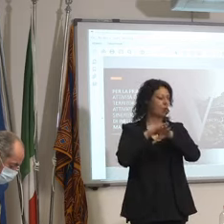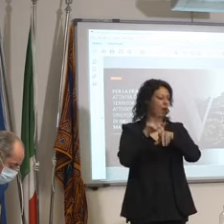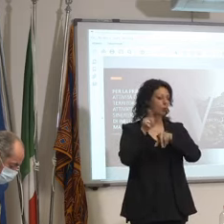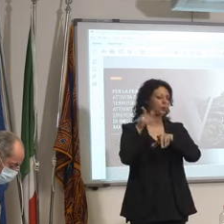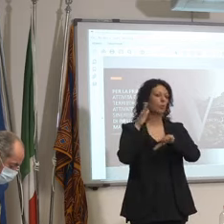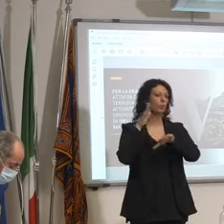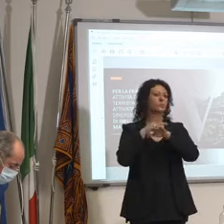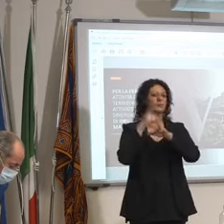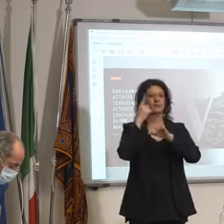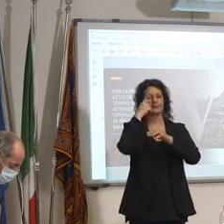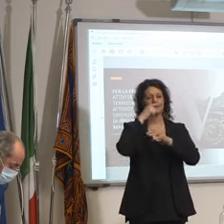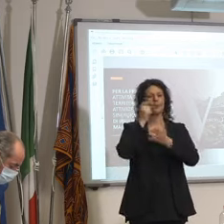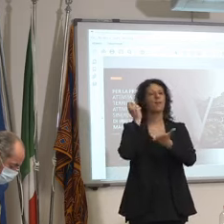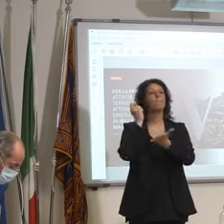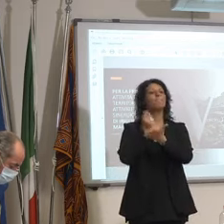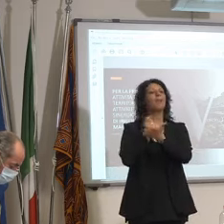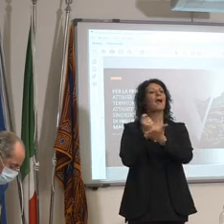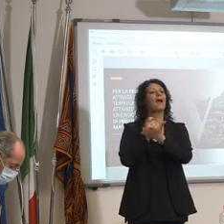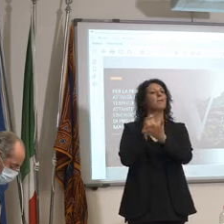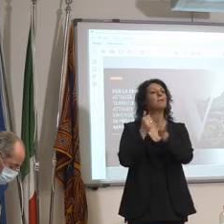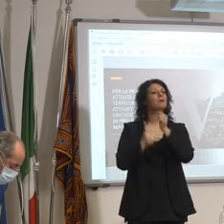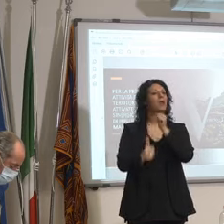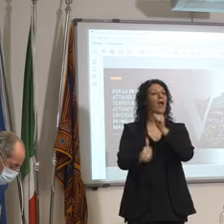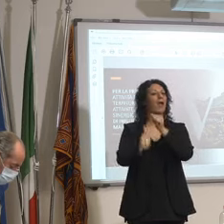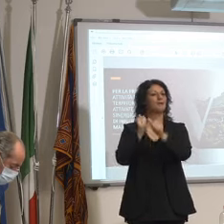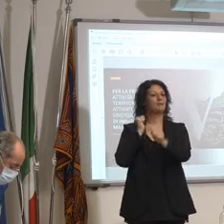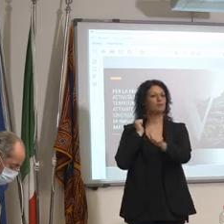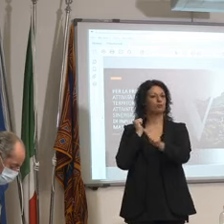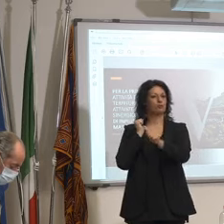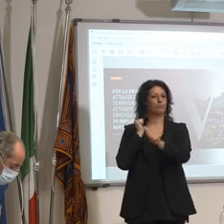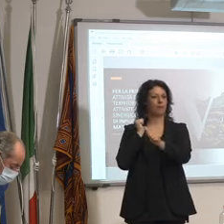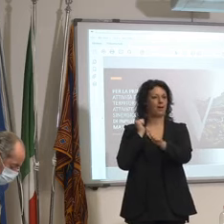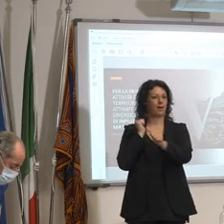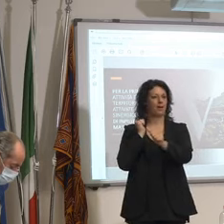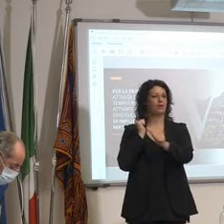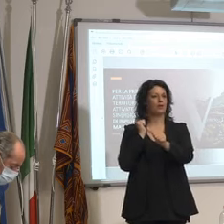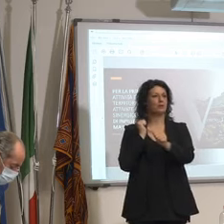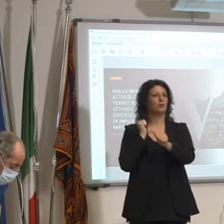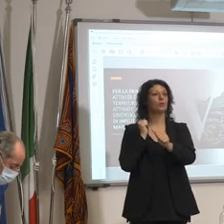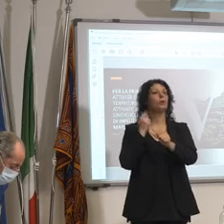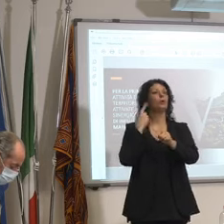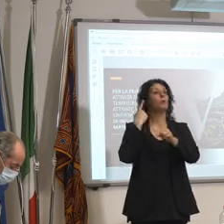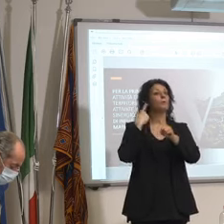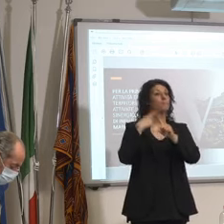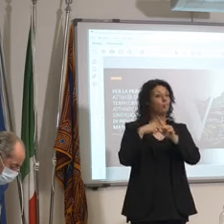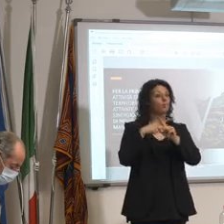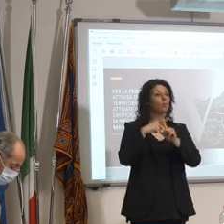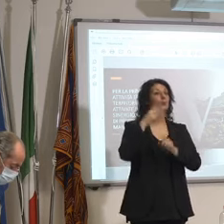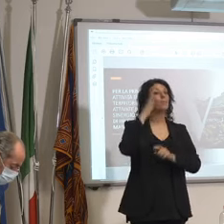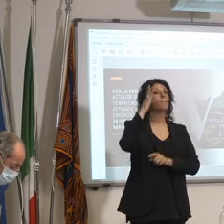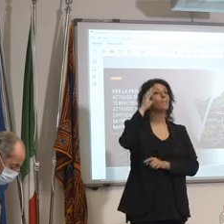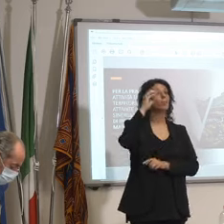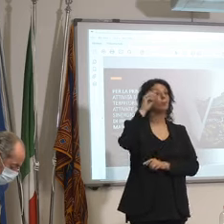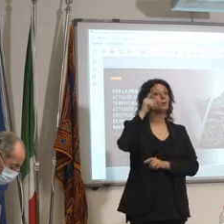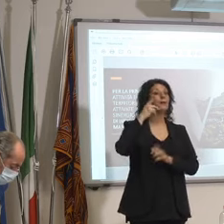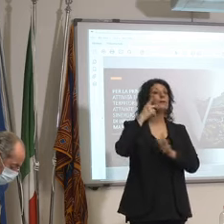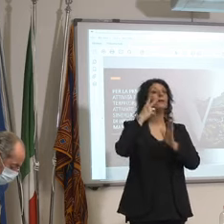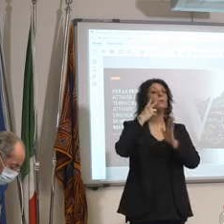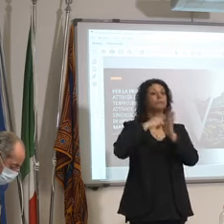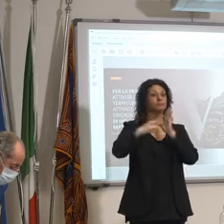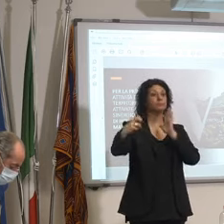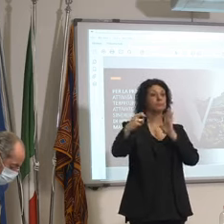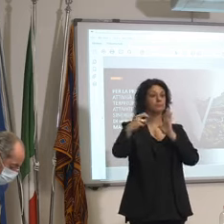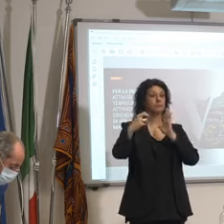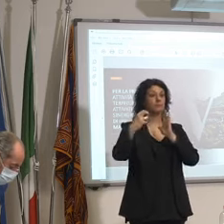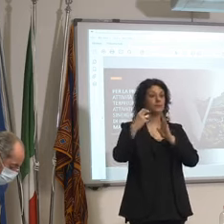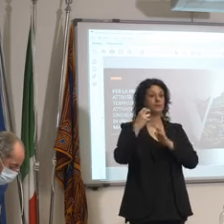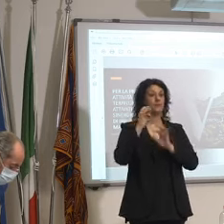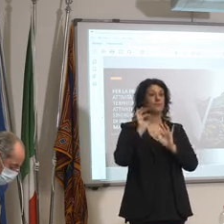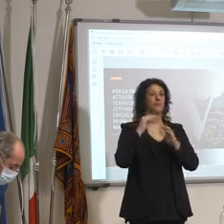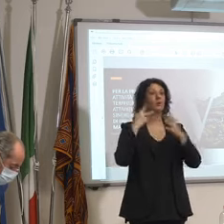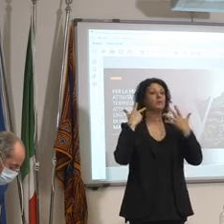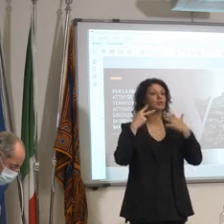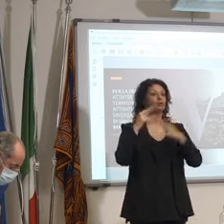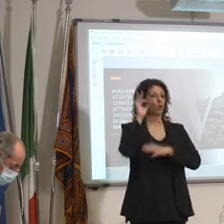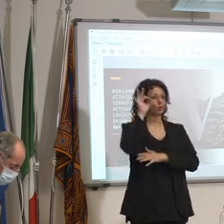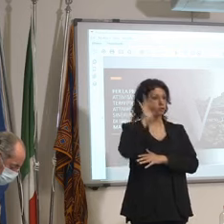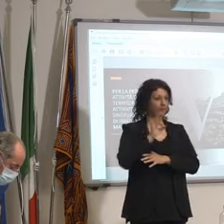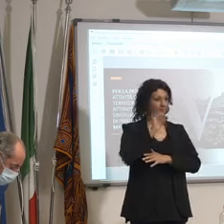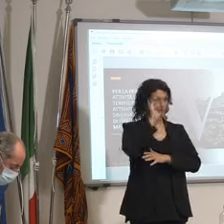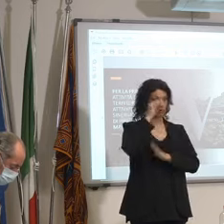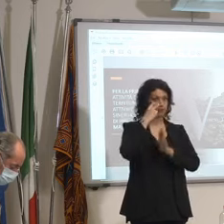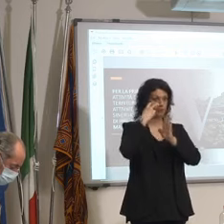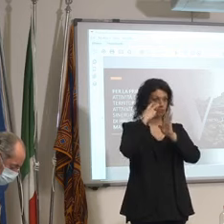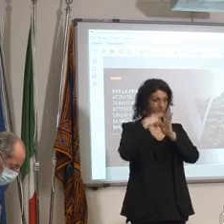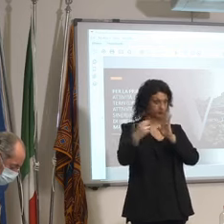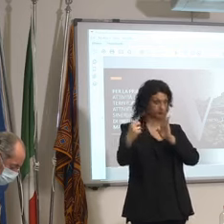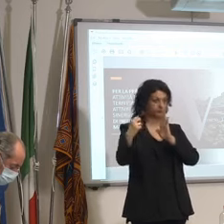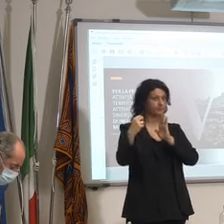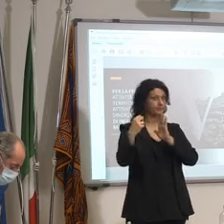come via via eccetera e Booking ovviamente si tiene una bella perfetta di questo 18% anche e anche